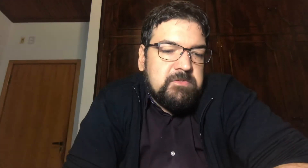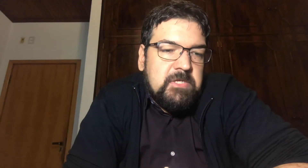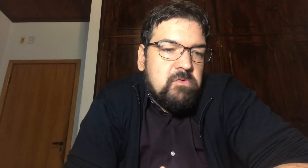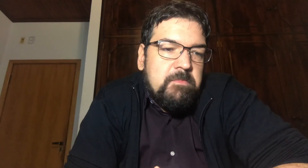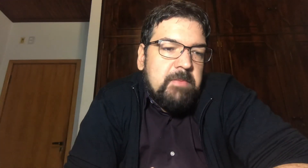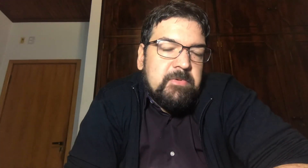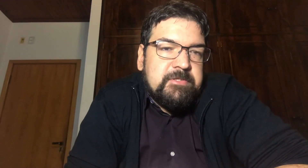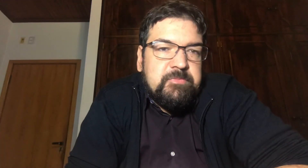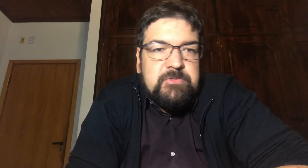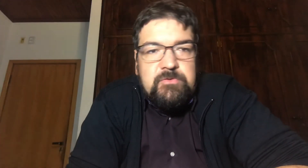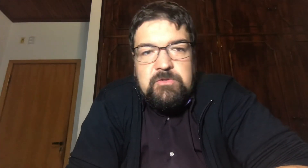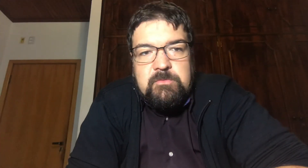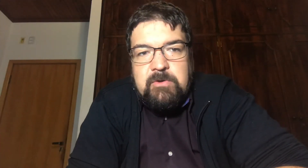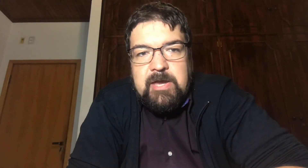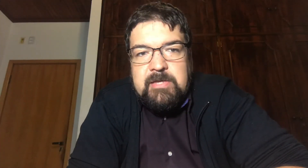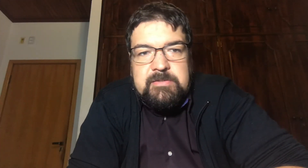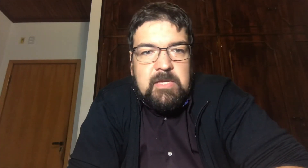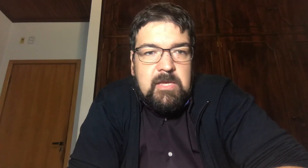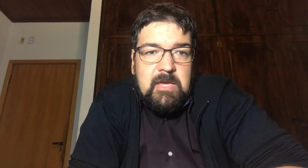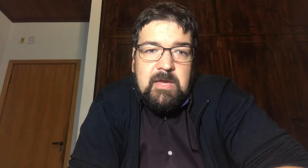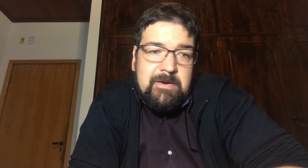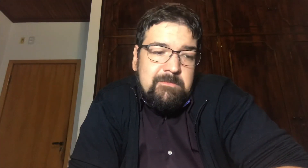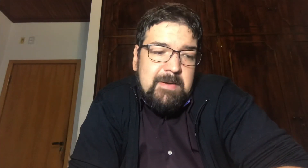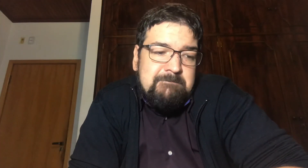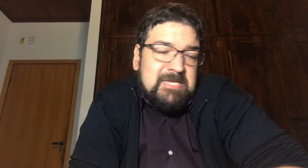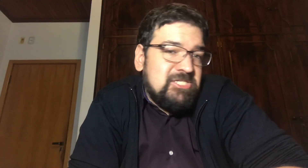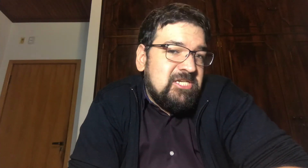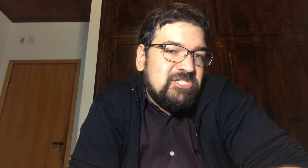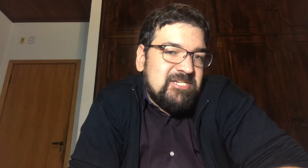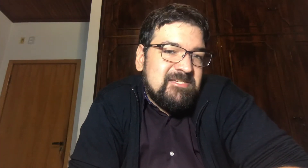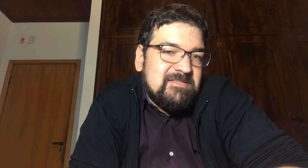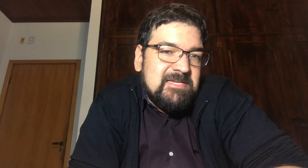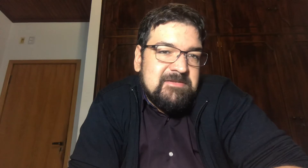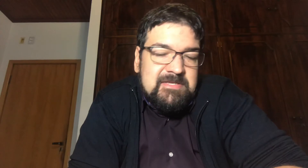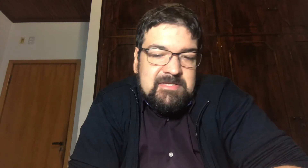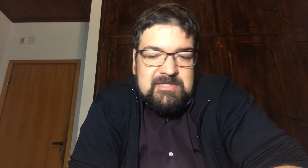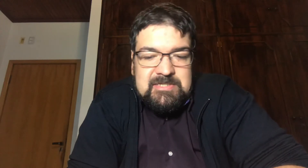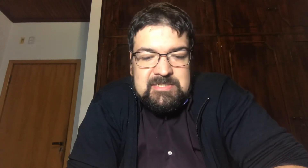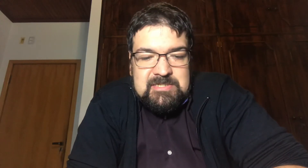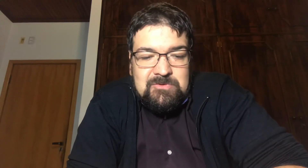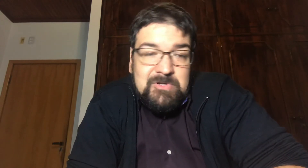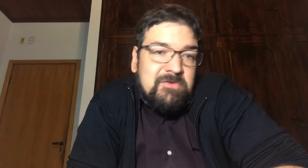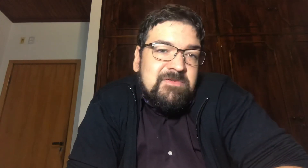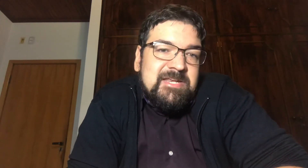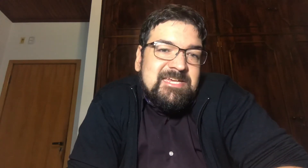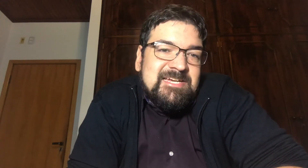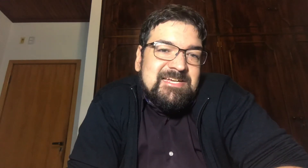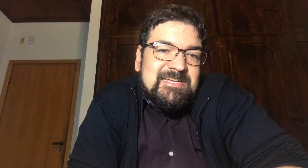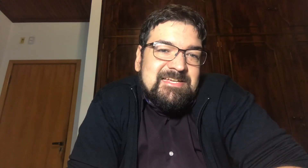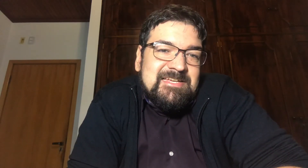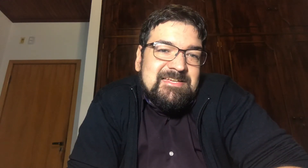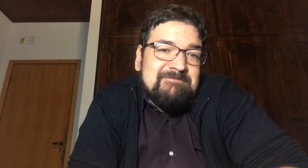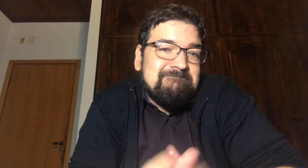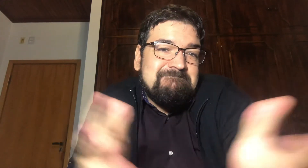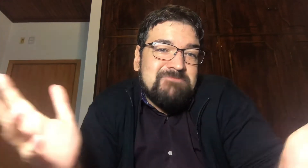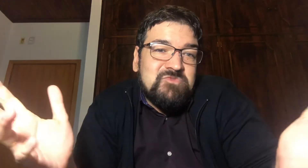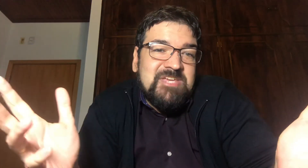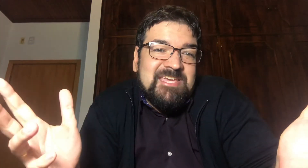conseguir comprar Por tipo 18 mil reais É uma pechincha O que eu faria Não sei